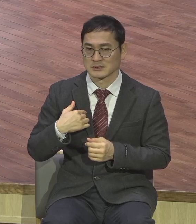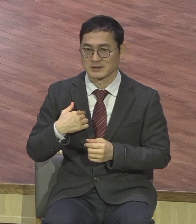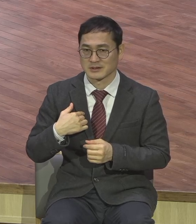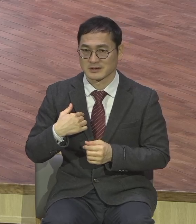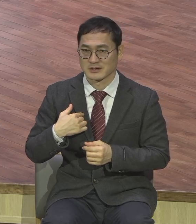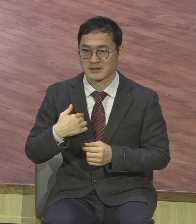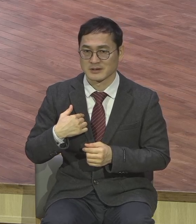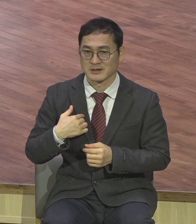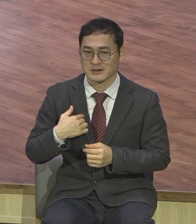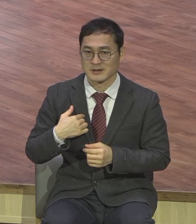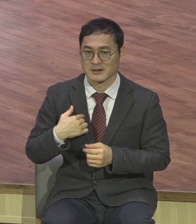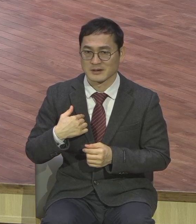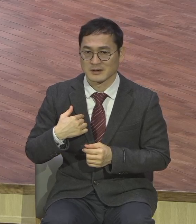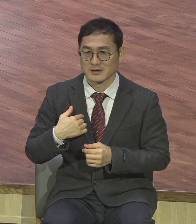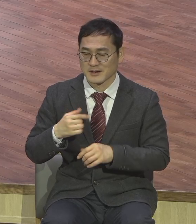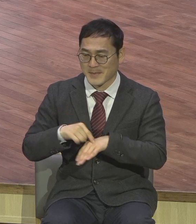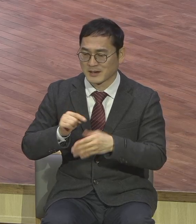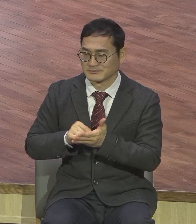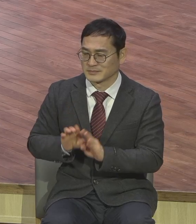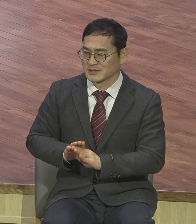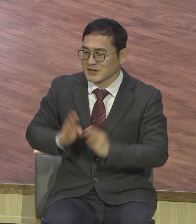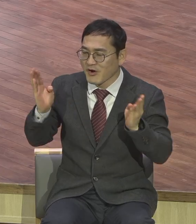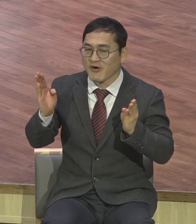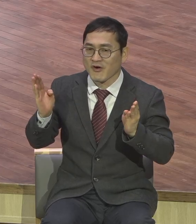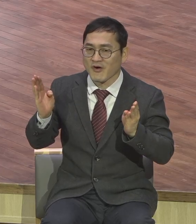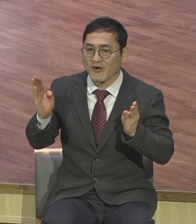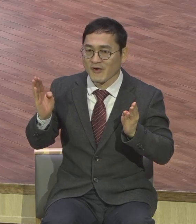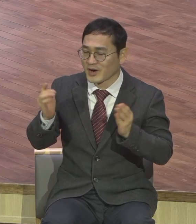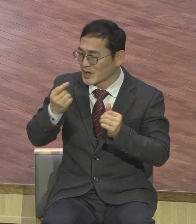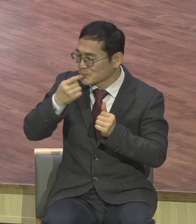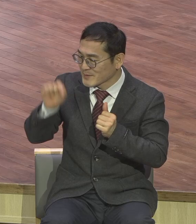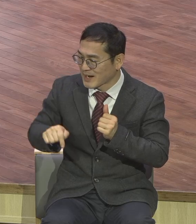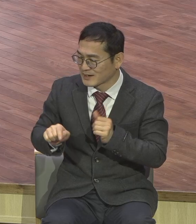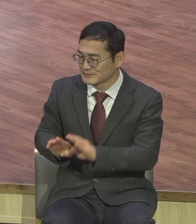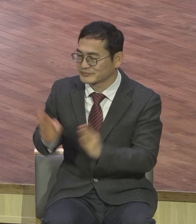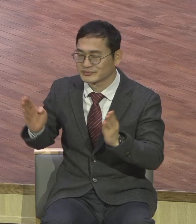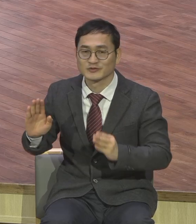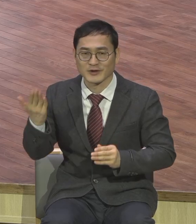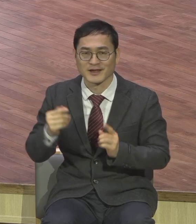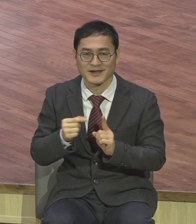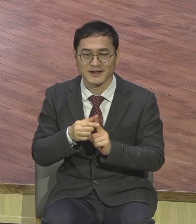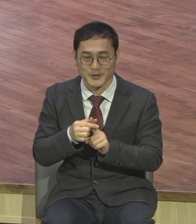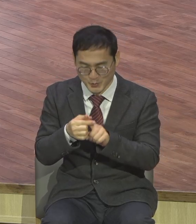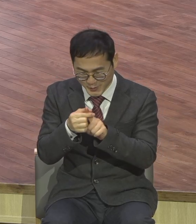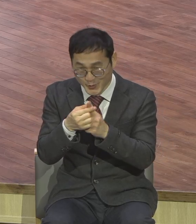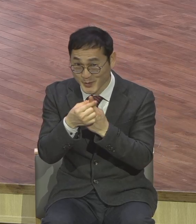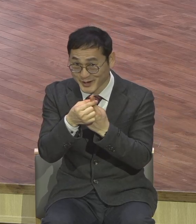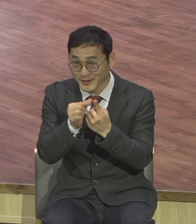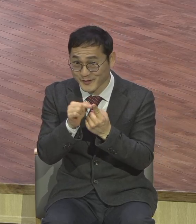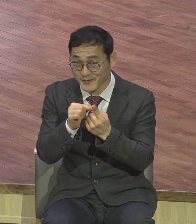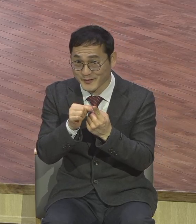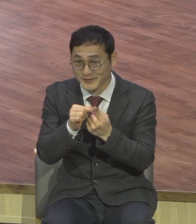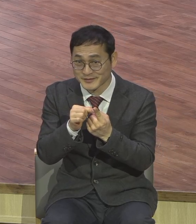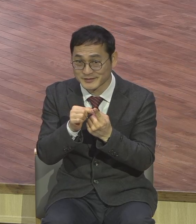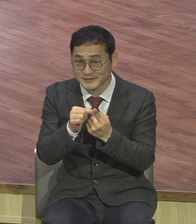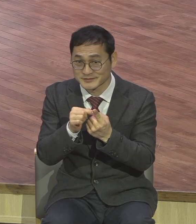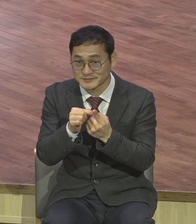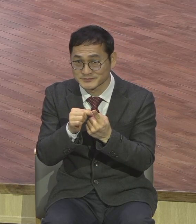상대방 긴장을 풀어주고 완전 무장해제 영국의 성도들의 말 한마디를 하더라도 행동 하나를